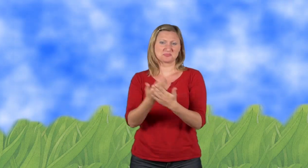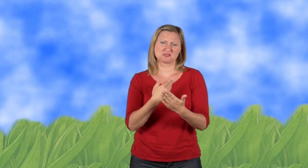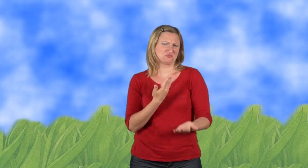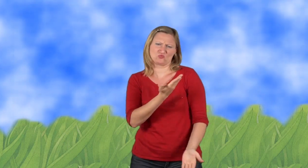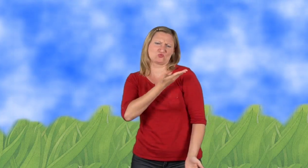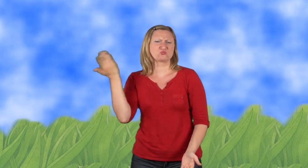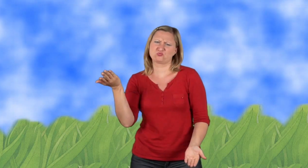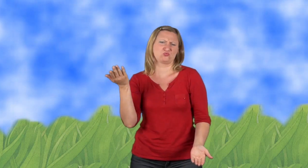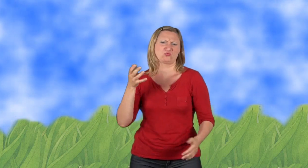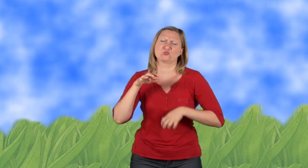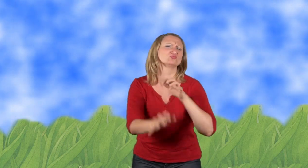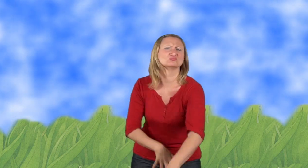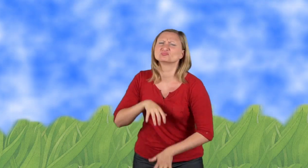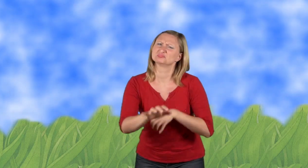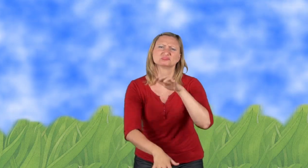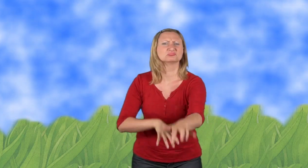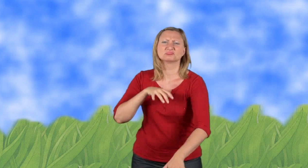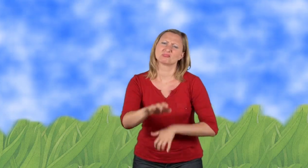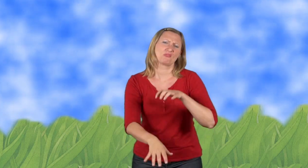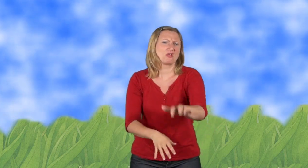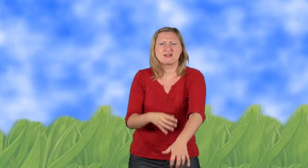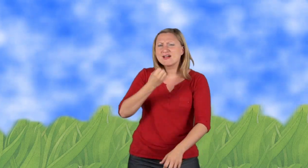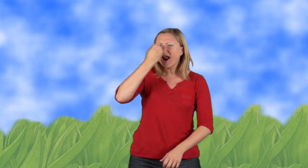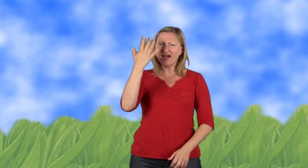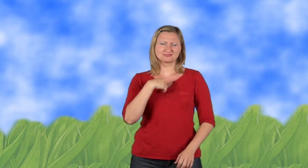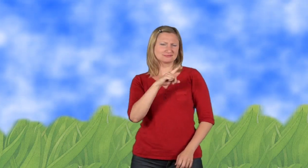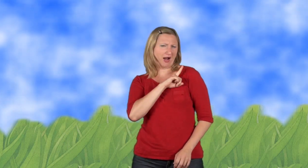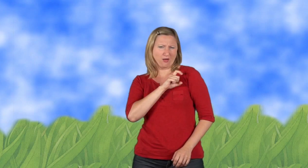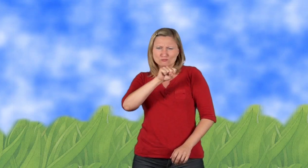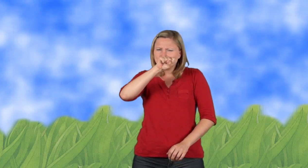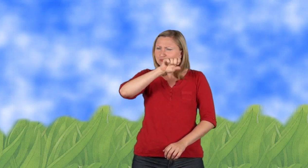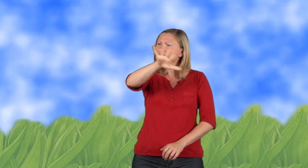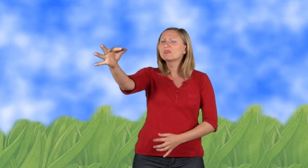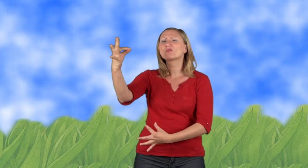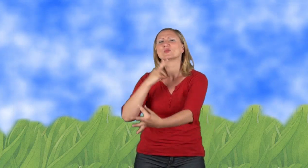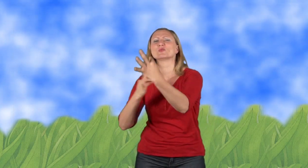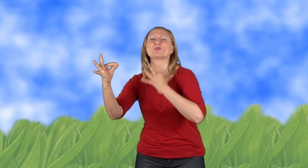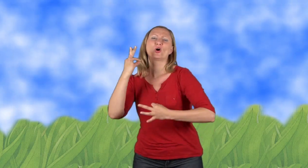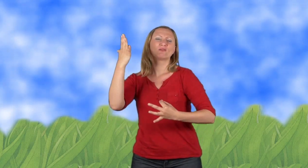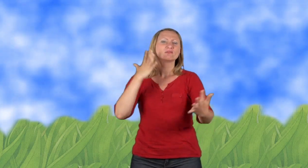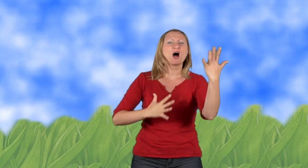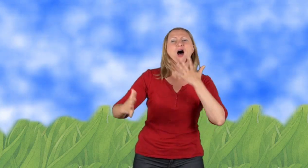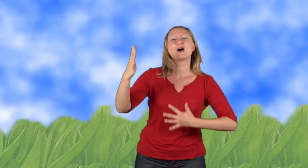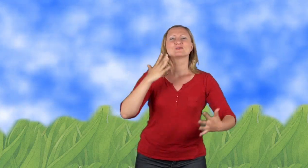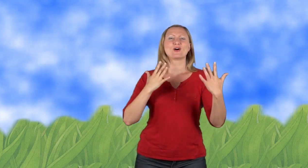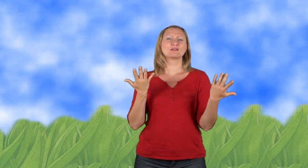Naja, zugegeben, viel hatte er für die Tiere wirklich nicht getan. Er liebte es halt, sich bedienen zu lassen und faul